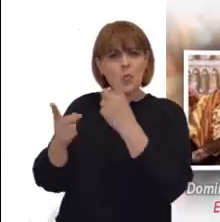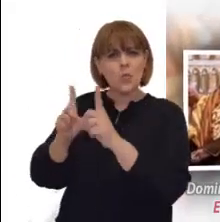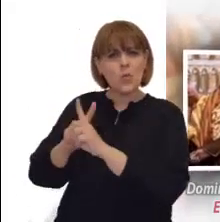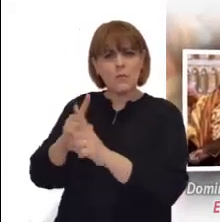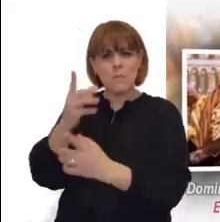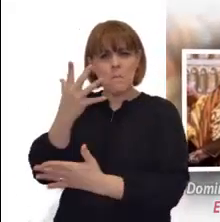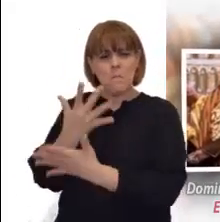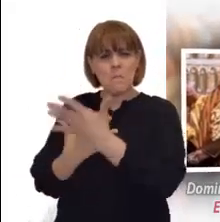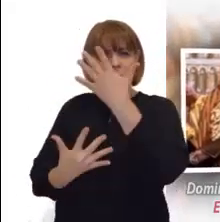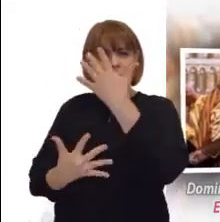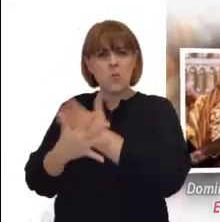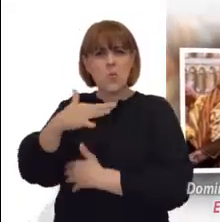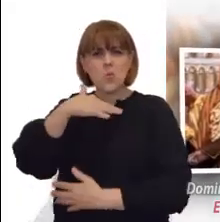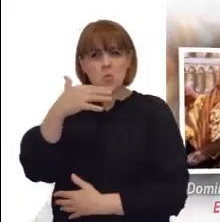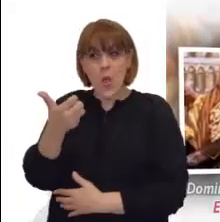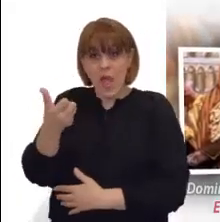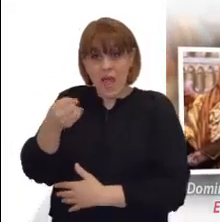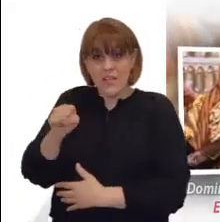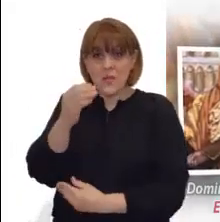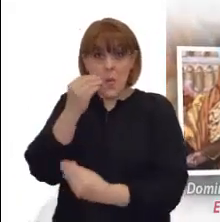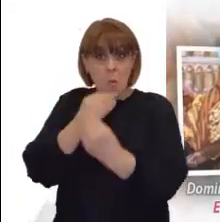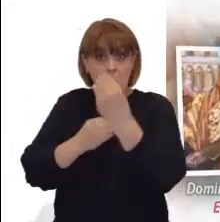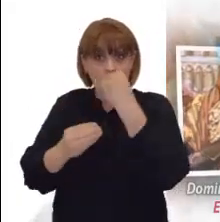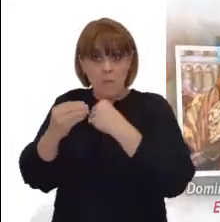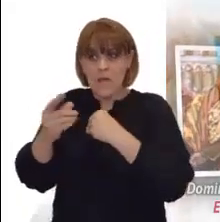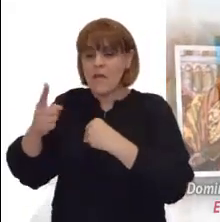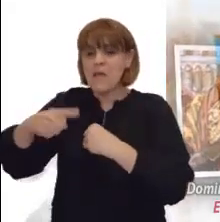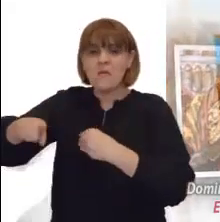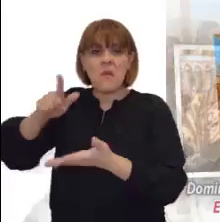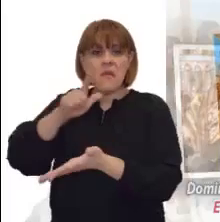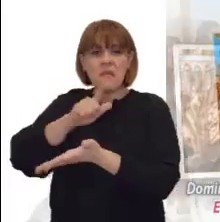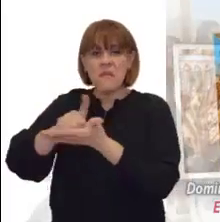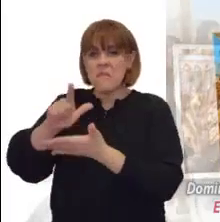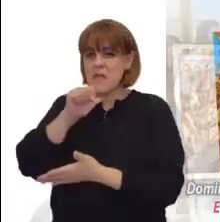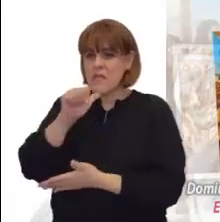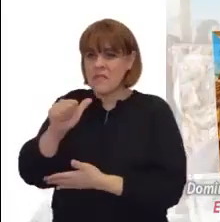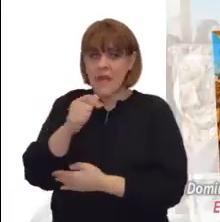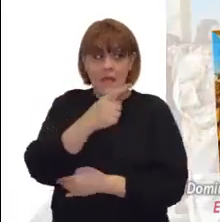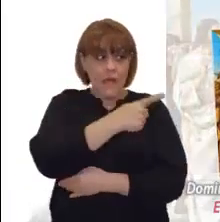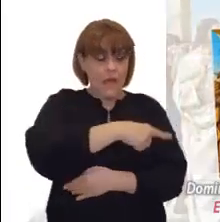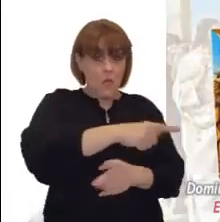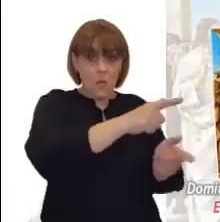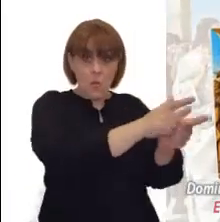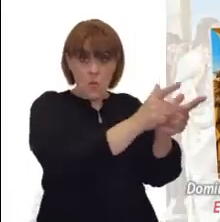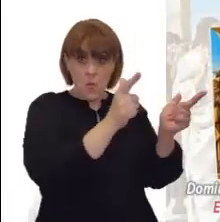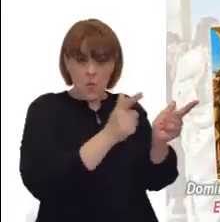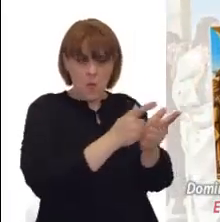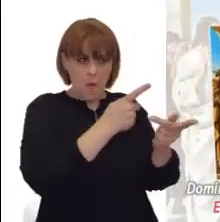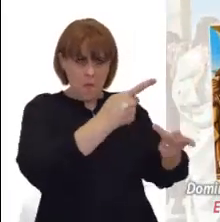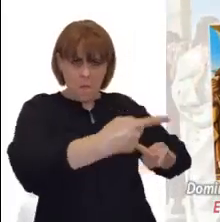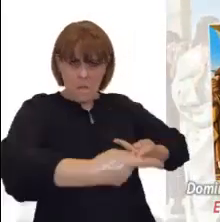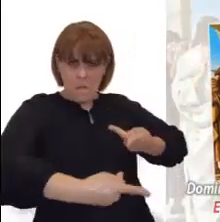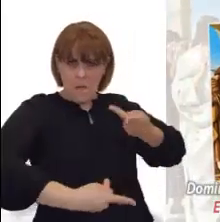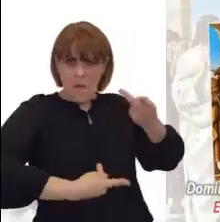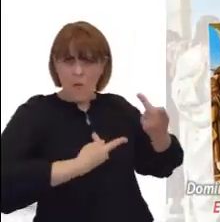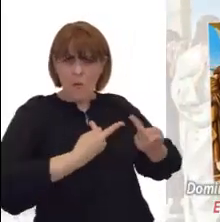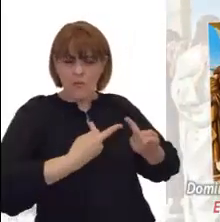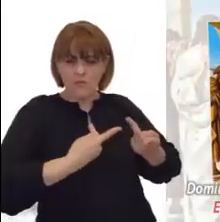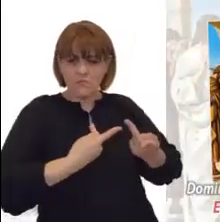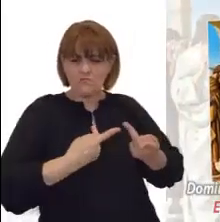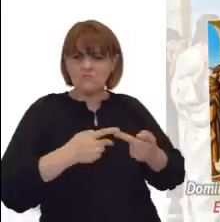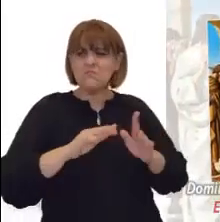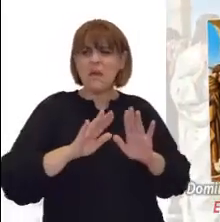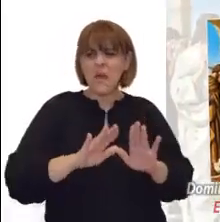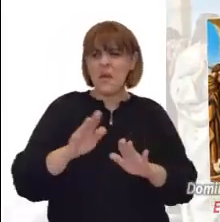discípulos comen con manos impuras y no siguen la tradición de nuestros mayores? Los fariseos y los judíos en general